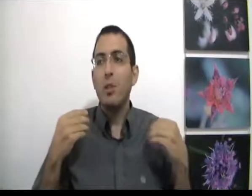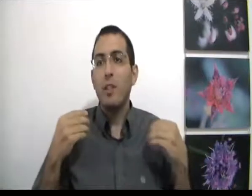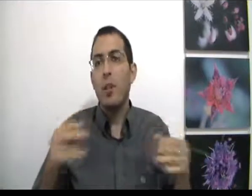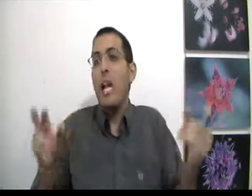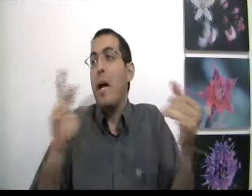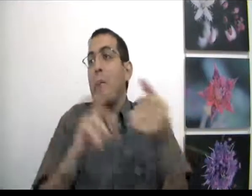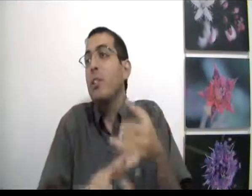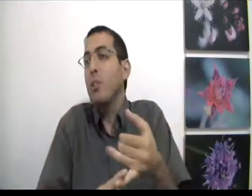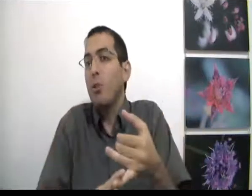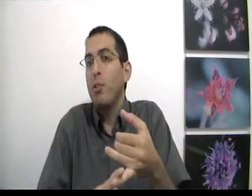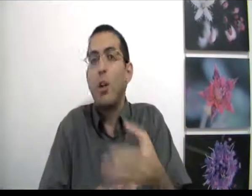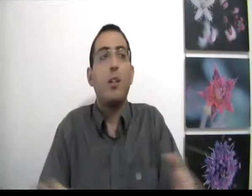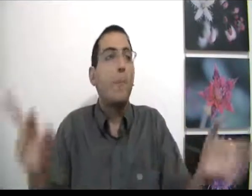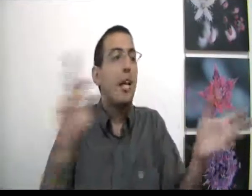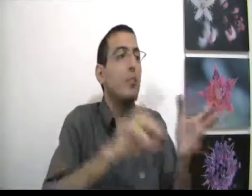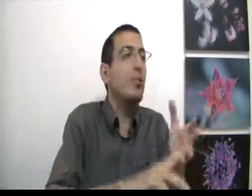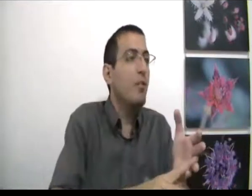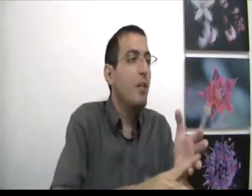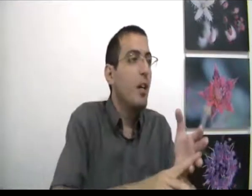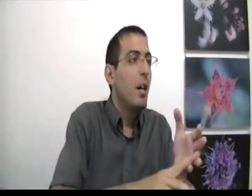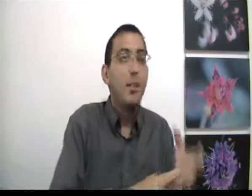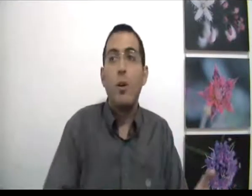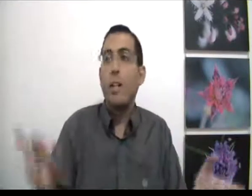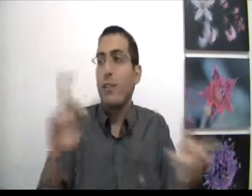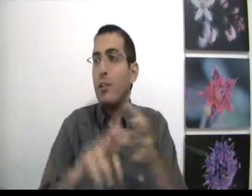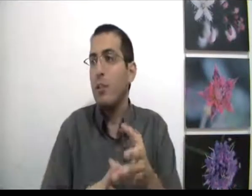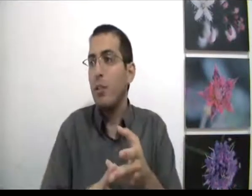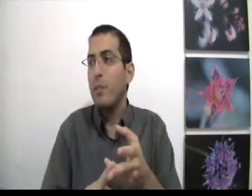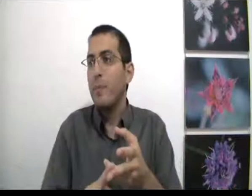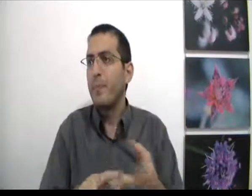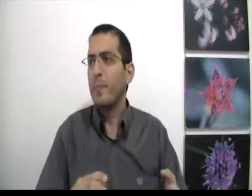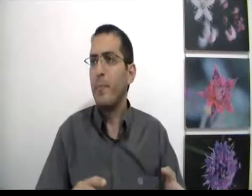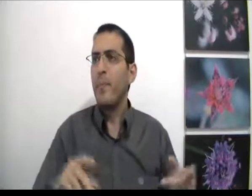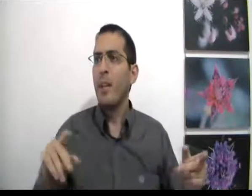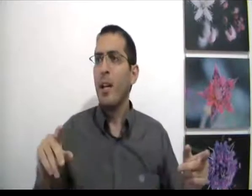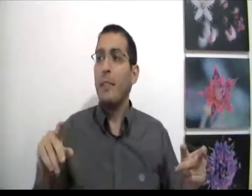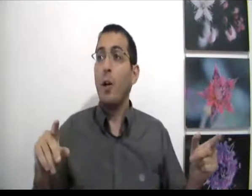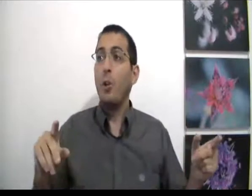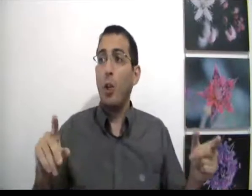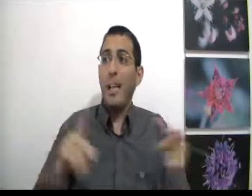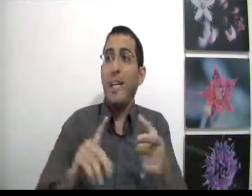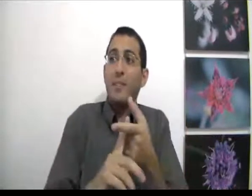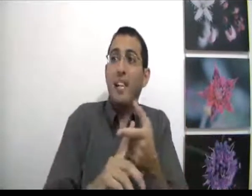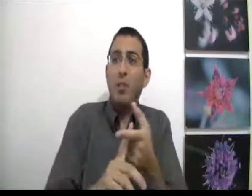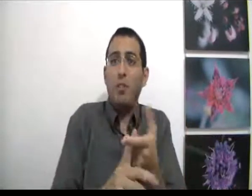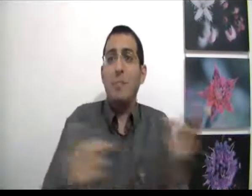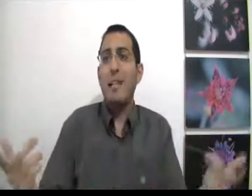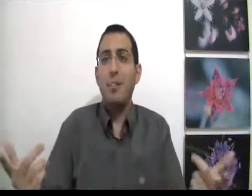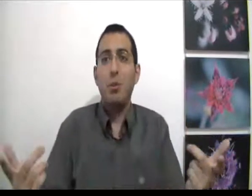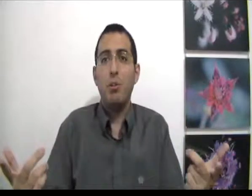טוב אתה יכול להאמין שזה טוב, אתה יכול לדמיין שזה טוב אתה יכול לקבוד שזה טוב אתה יכול לשאול רגע אם זה לא טוב אז מה זה טוב?